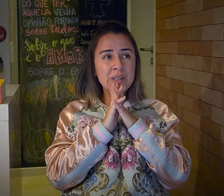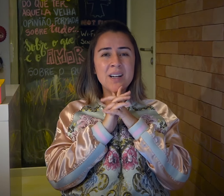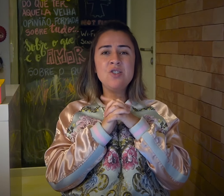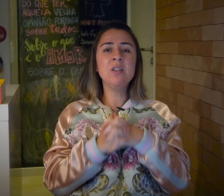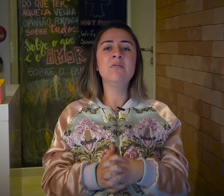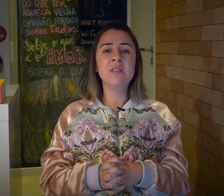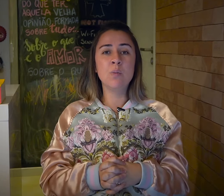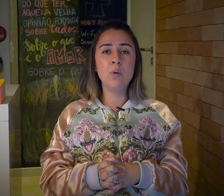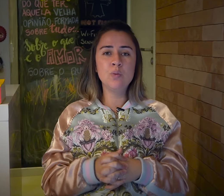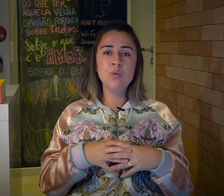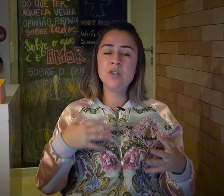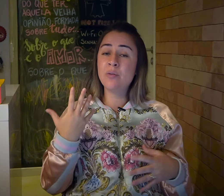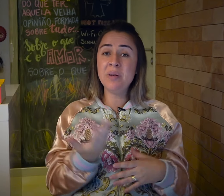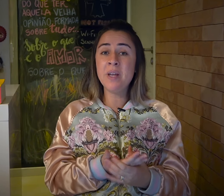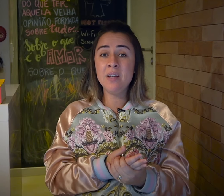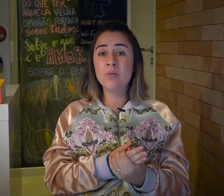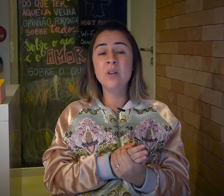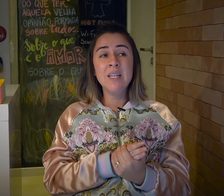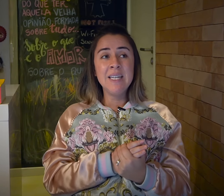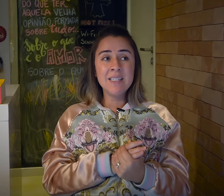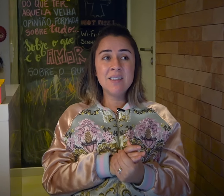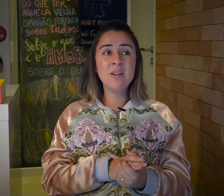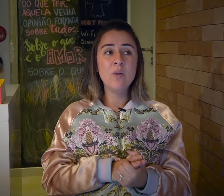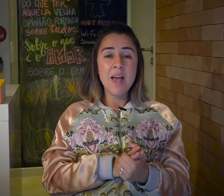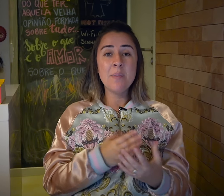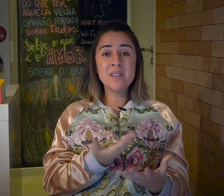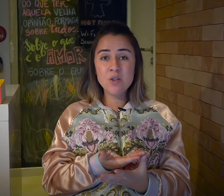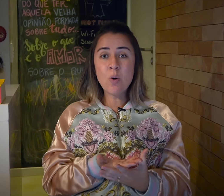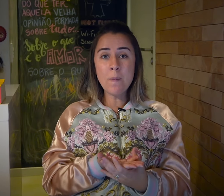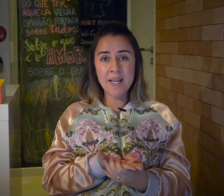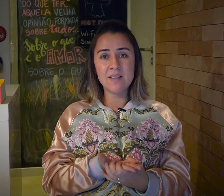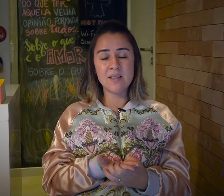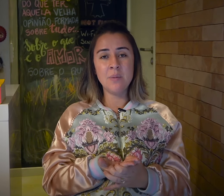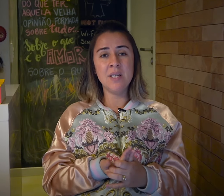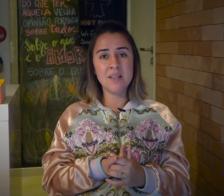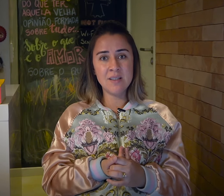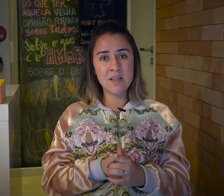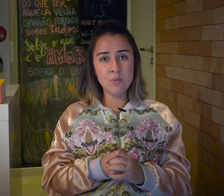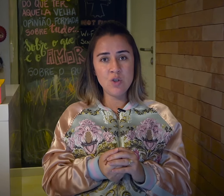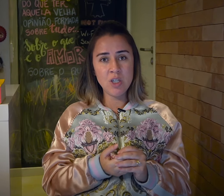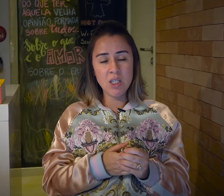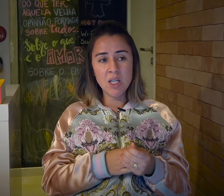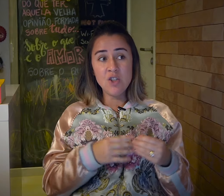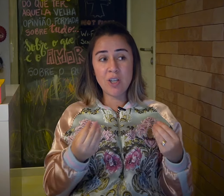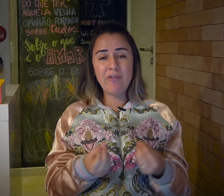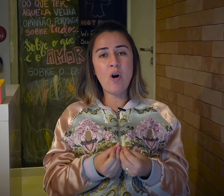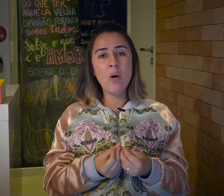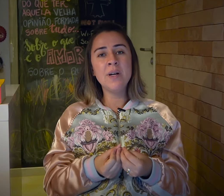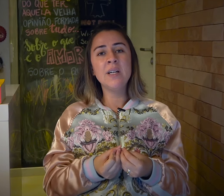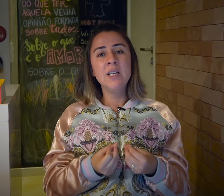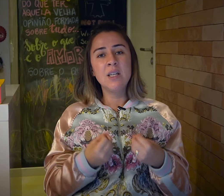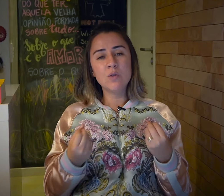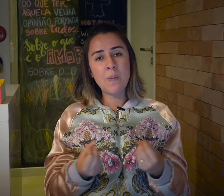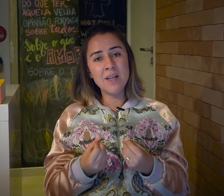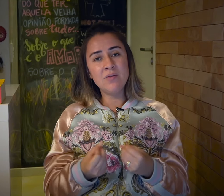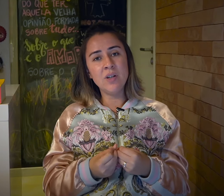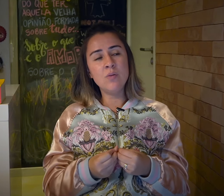negativo, assim, um pouco de sofrimento. Então, é bastante complexo, sabe? Essa questão de que forma que os pais vão